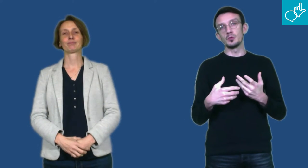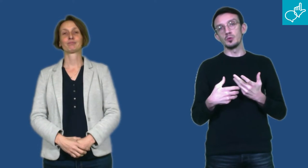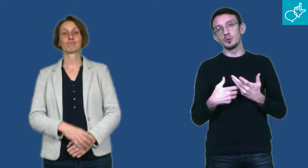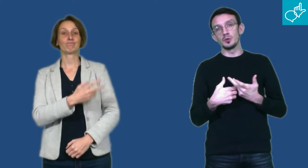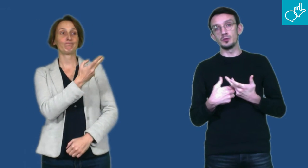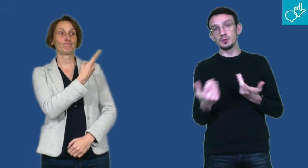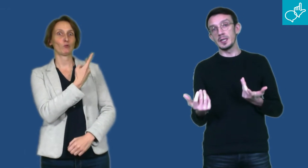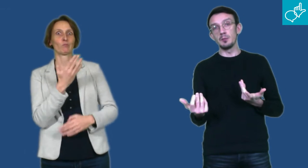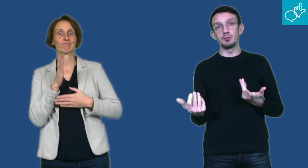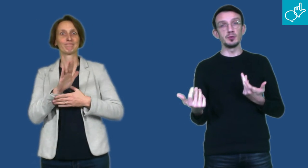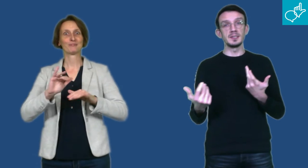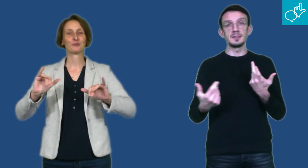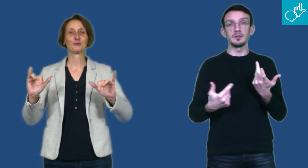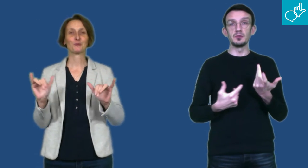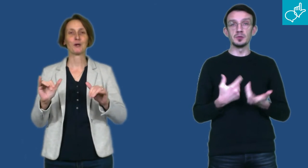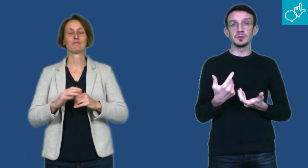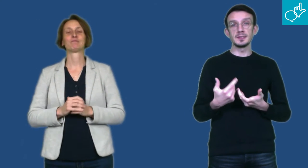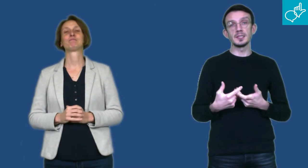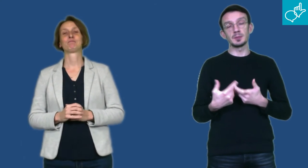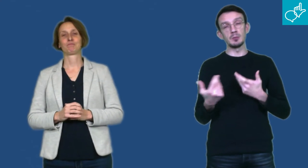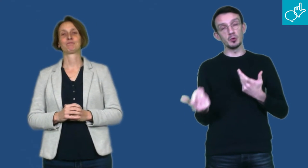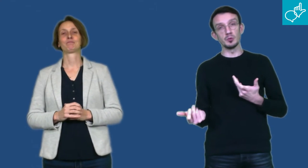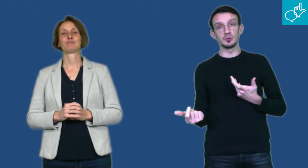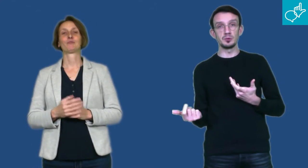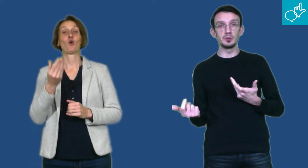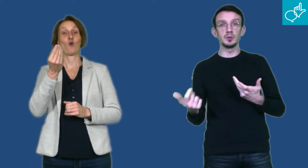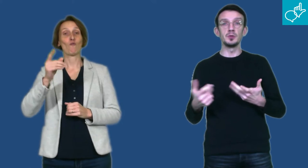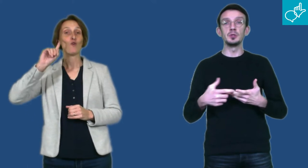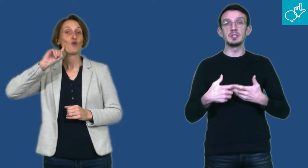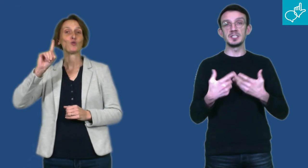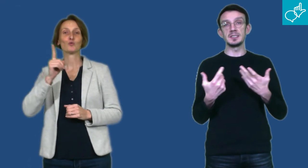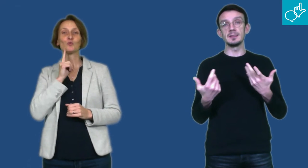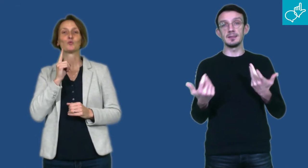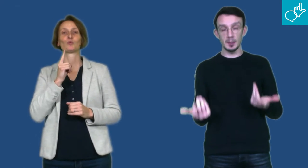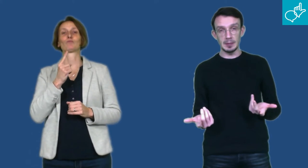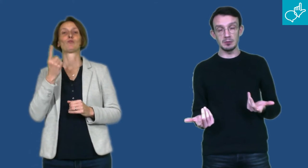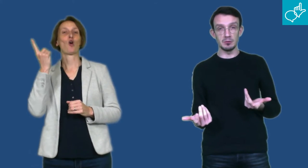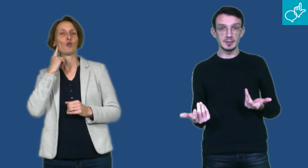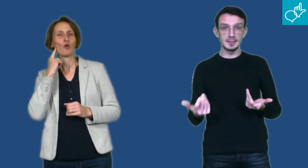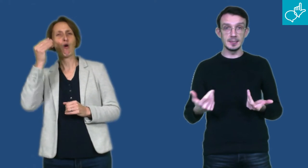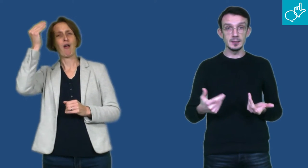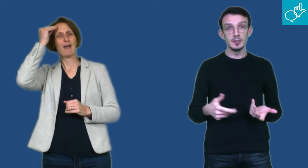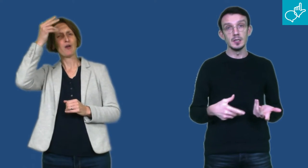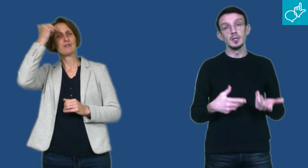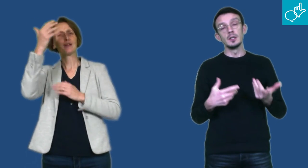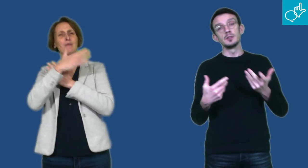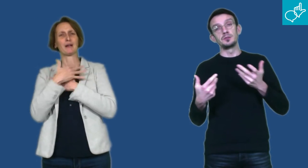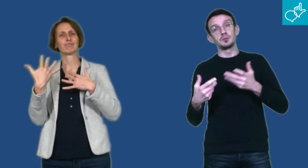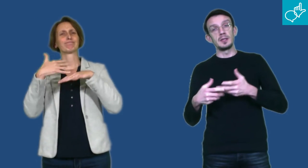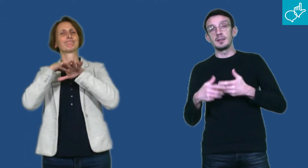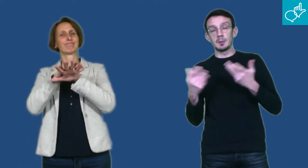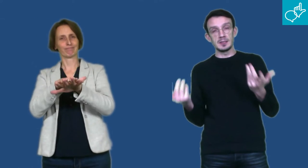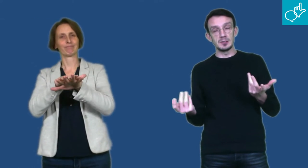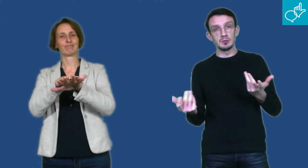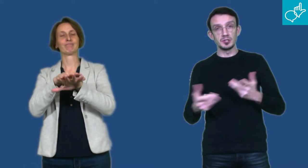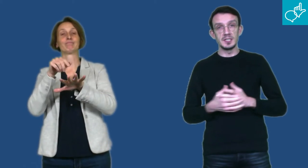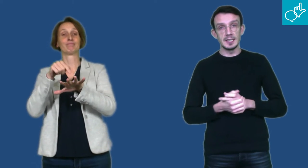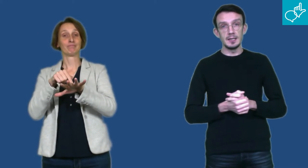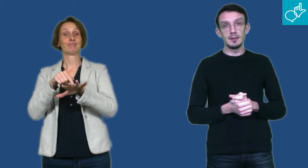cours duquel plusieurs intervenants s'exprimeront sur le métier d'interprète en langue des signes, sur l'interprétation en général des